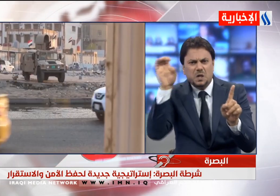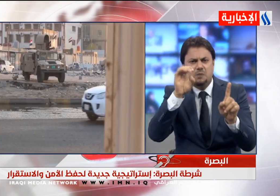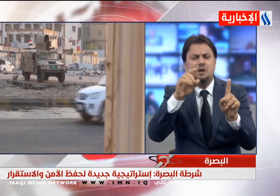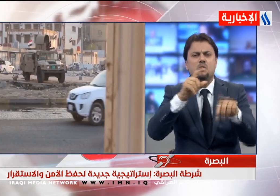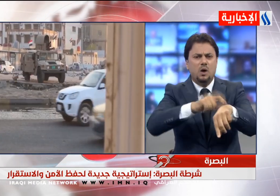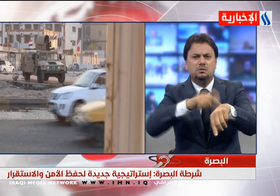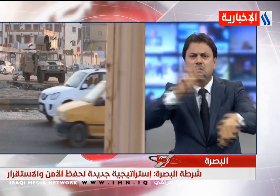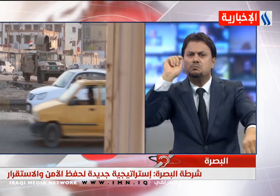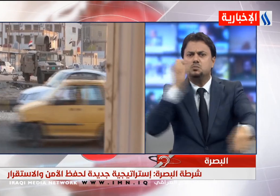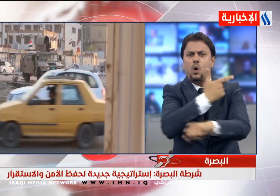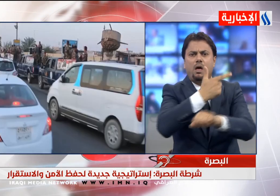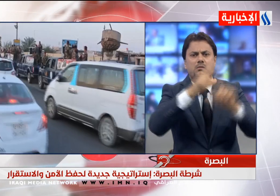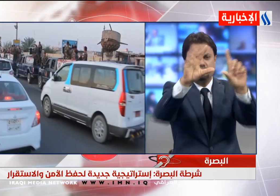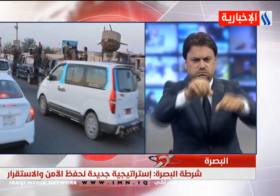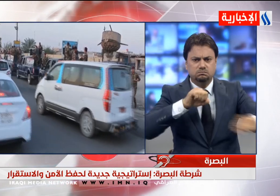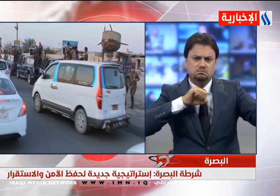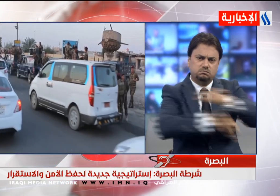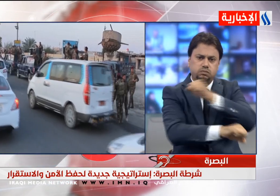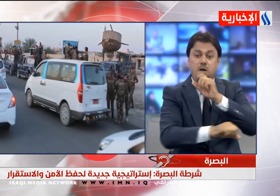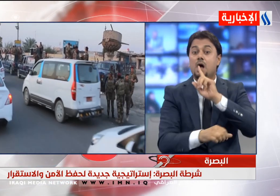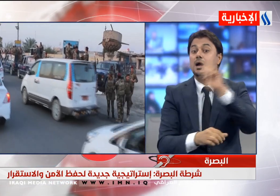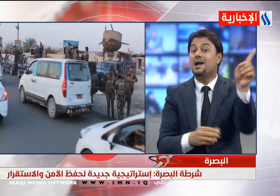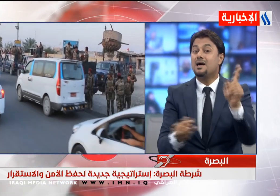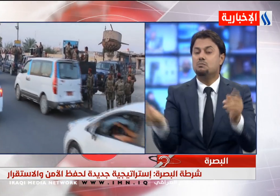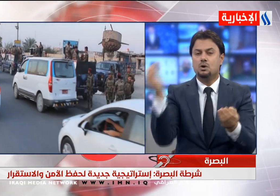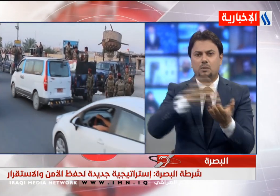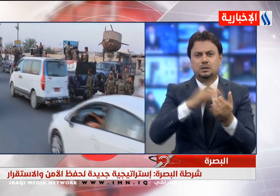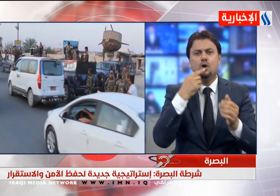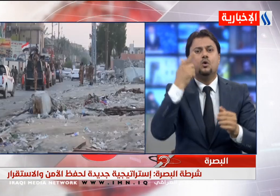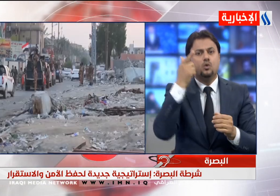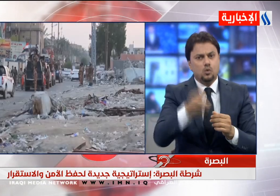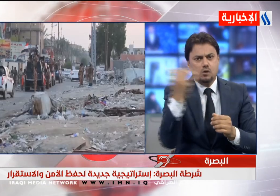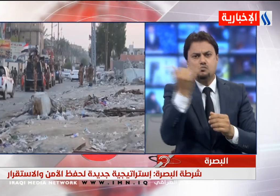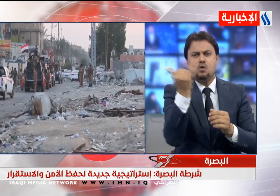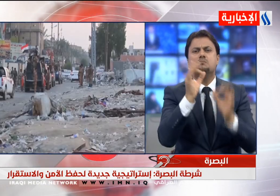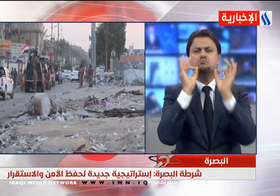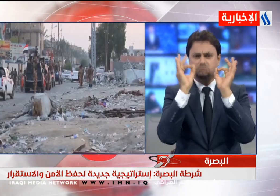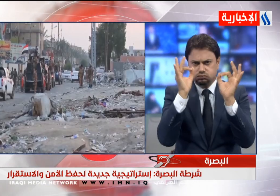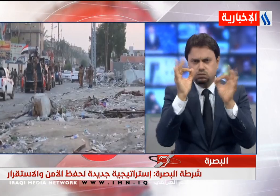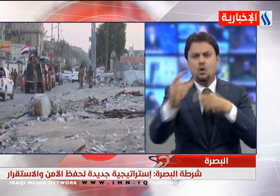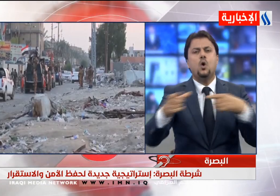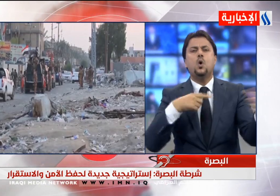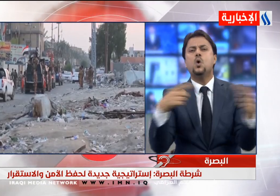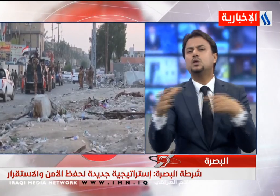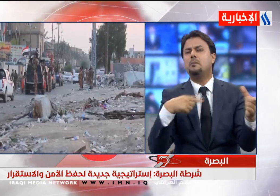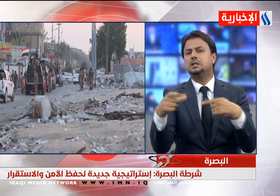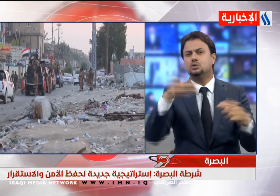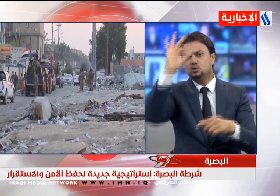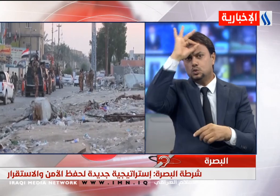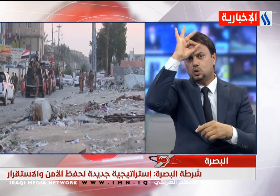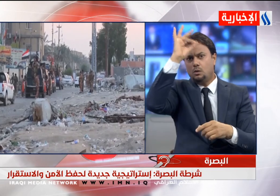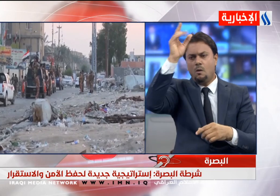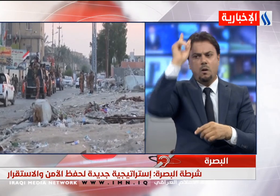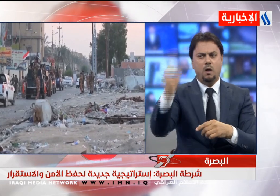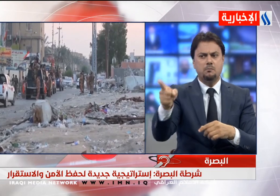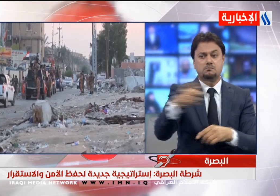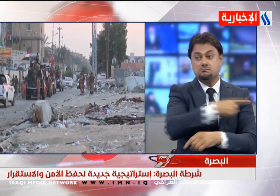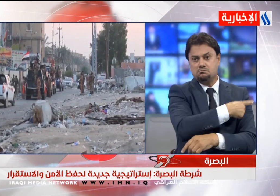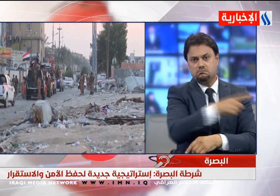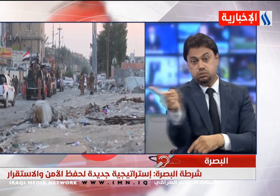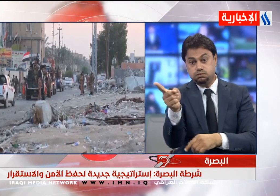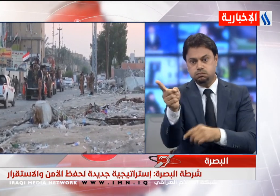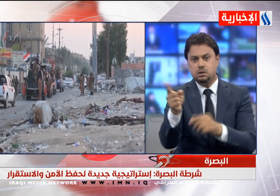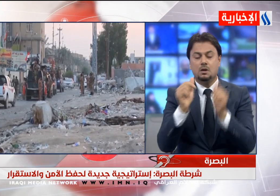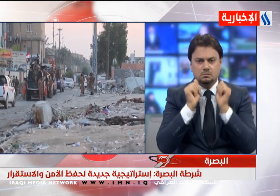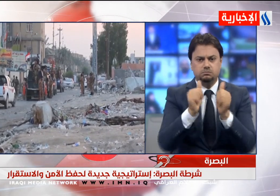بجرائم مختلفة وأشار إلى أنه سيتم اعتماد أسلوب الشرطة الموجه نحو الجريمة أي